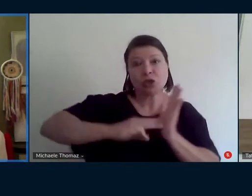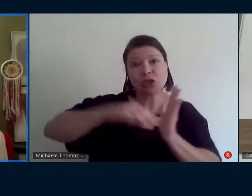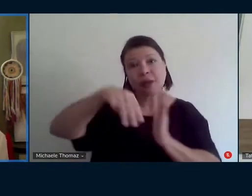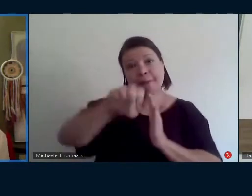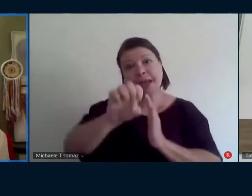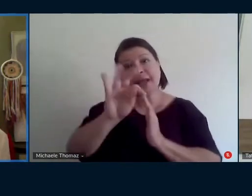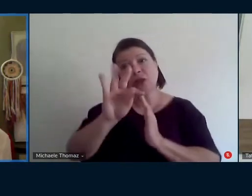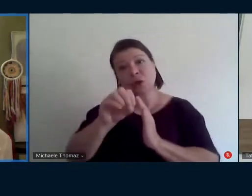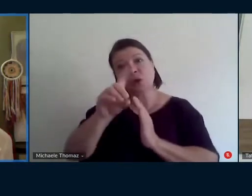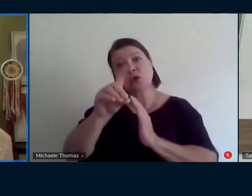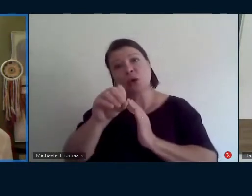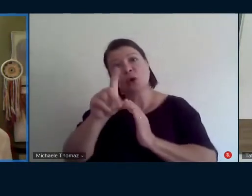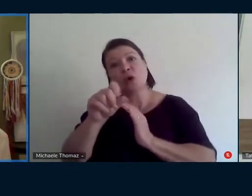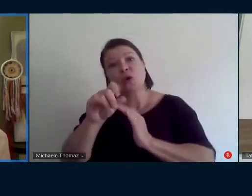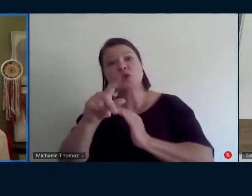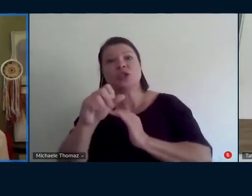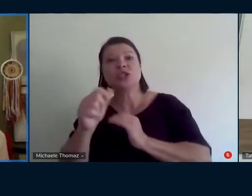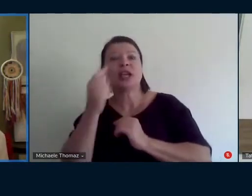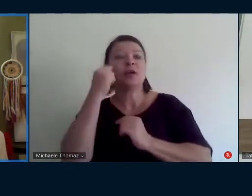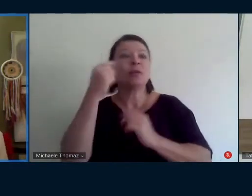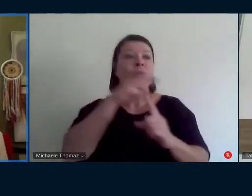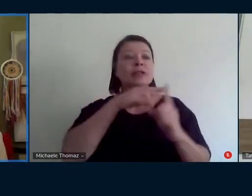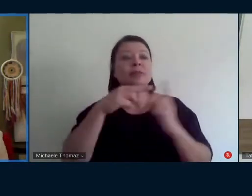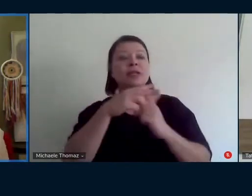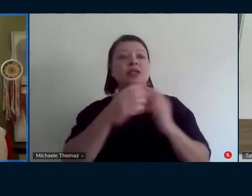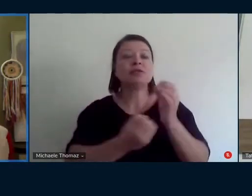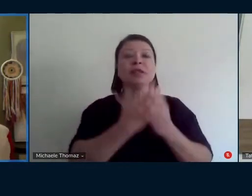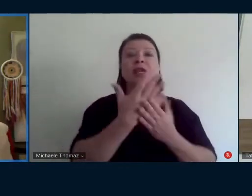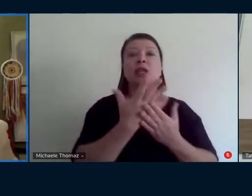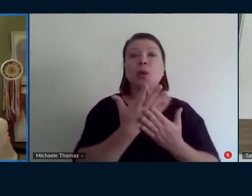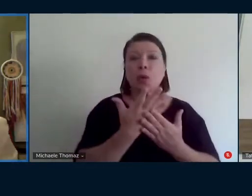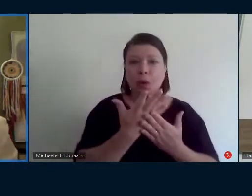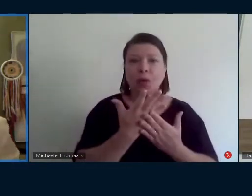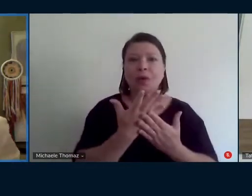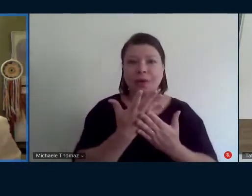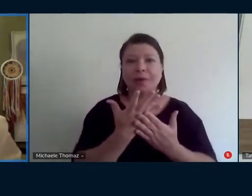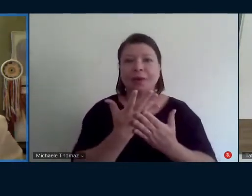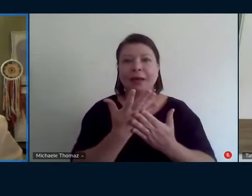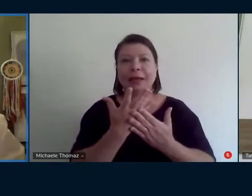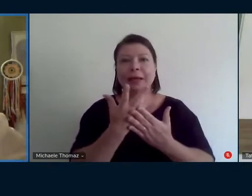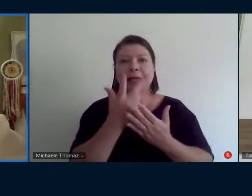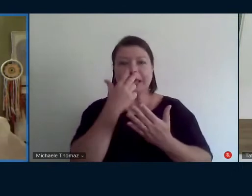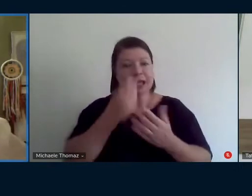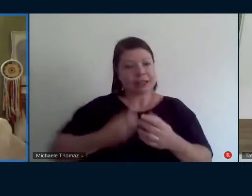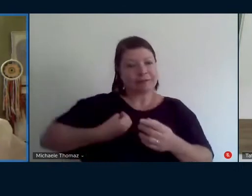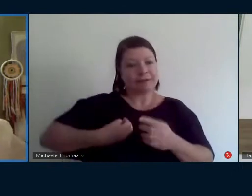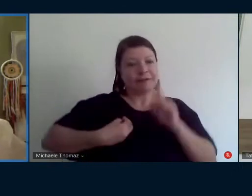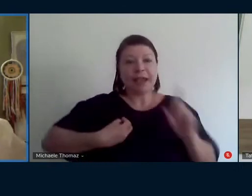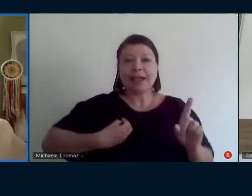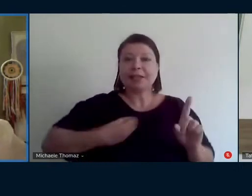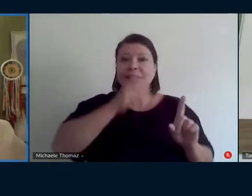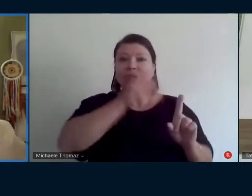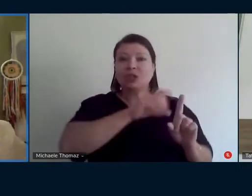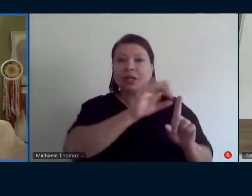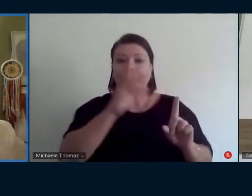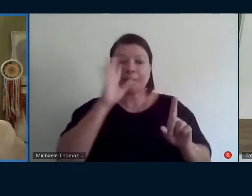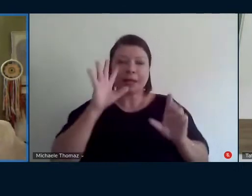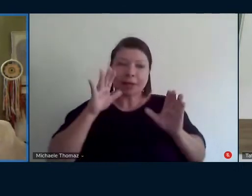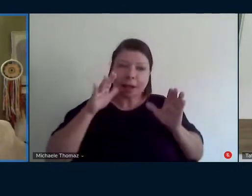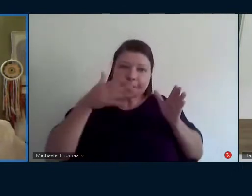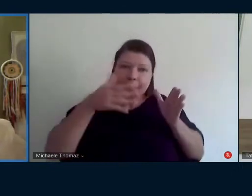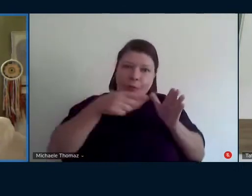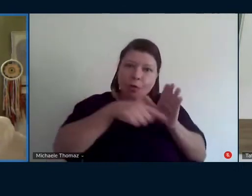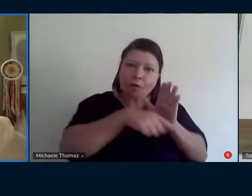essa lente que você olha para as vivências mais de forma mais aprofundada mais organizada na